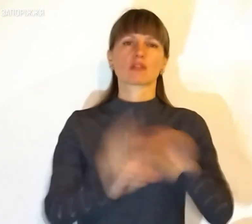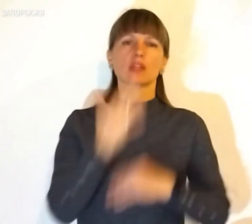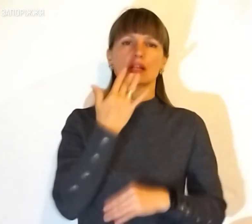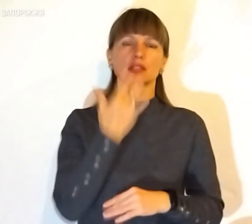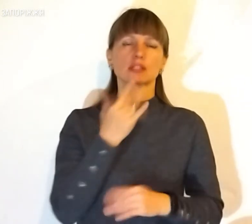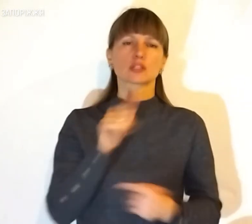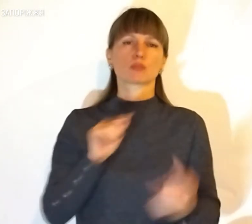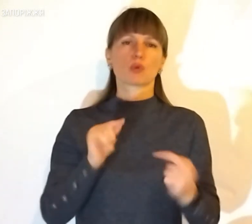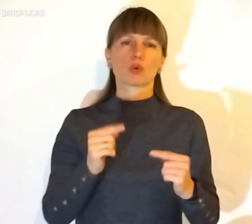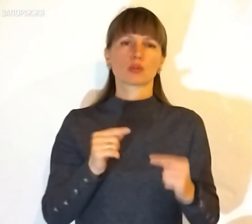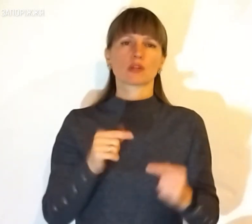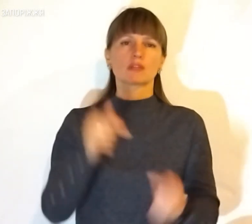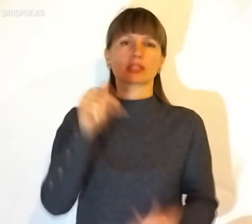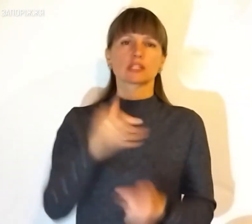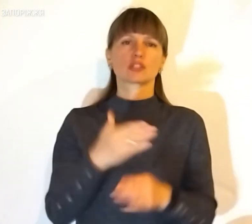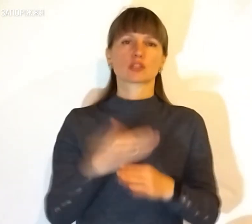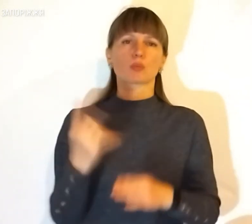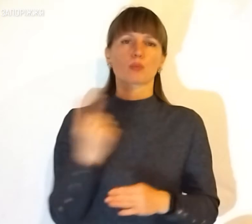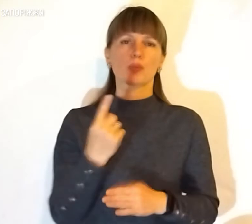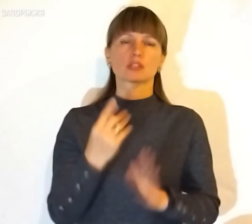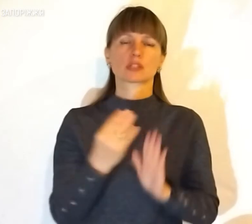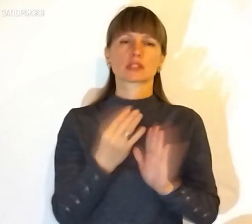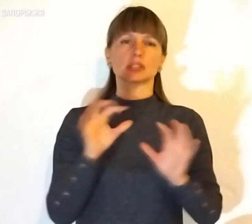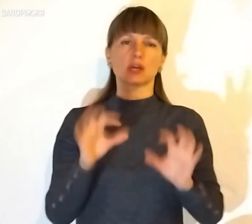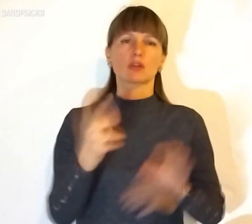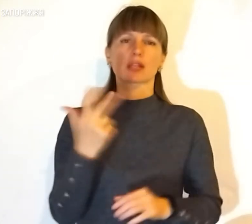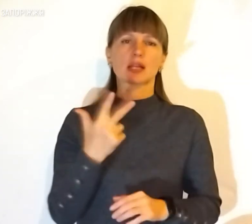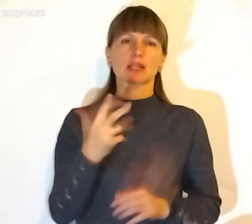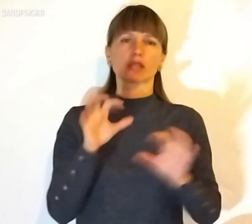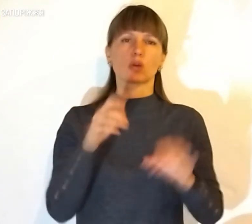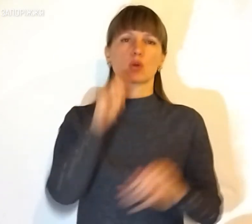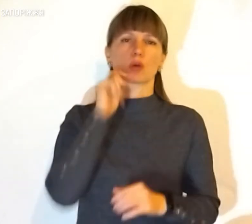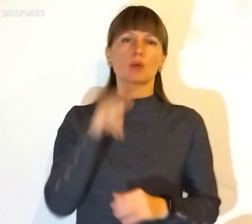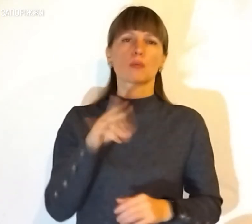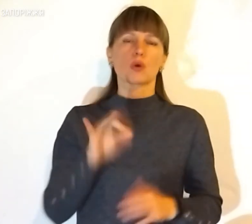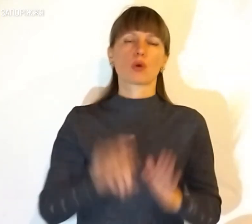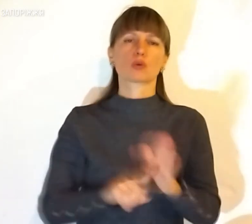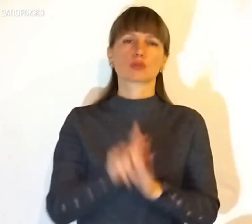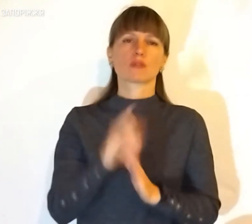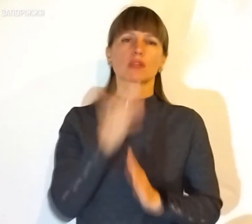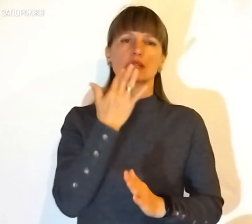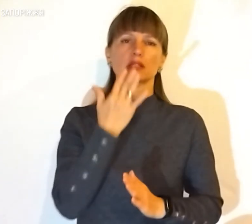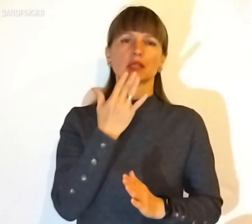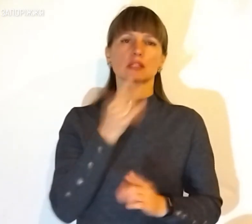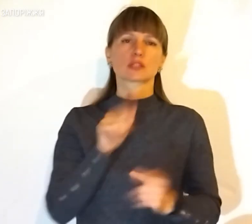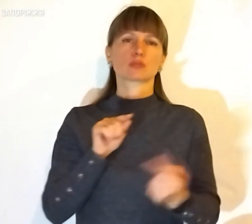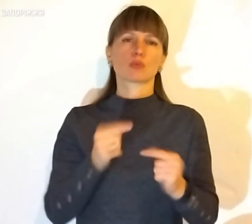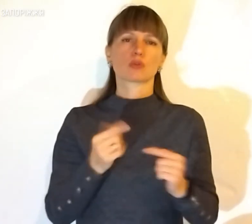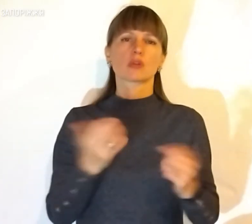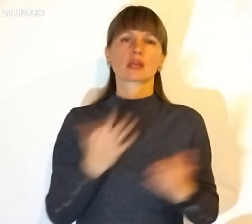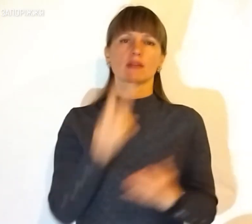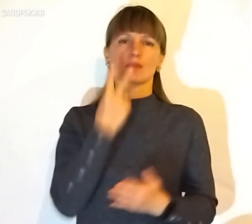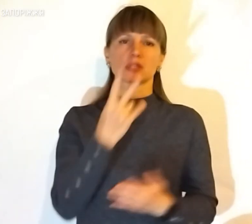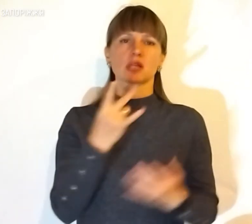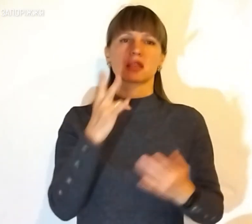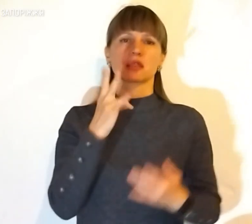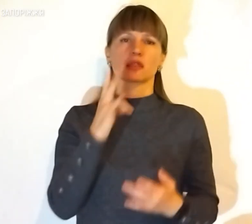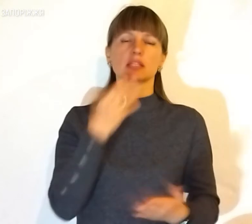національного спротиву згідно з частиною першої статті 3 Закону України про основи національного спротиву, який ви зараз бачите на своїх